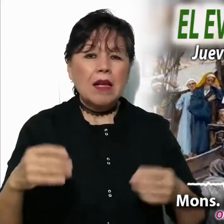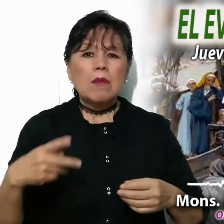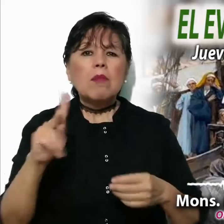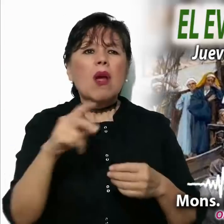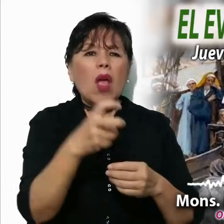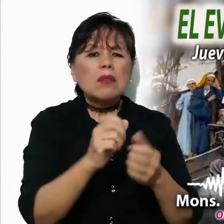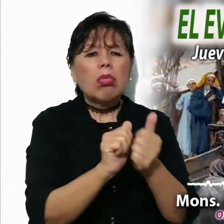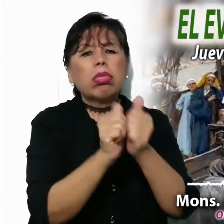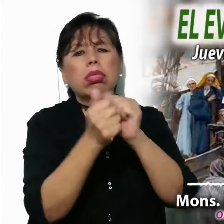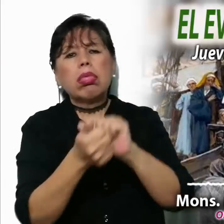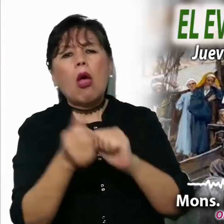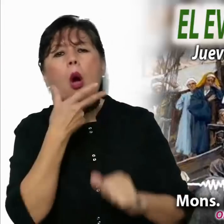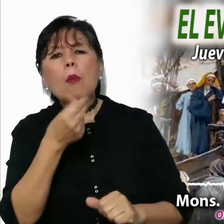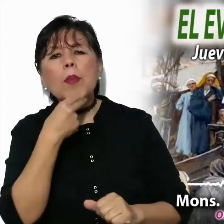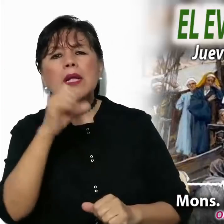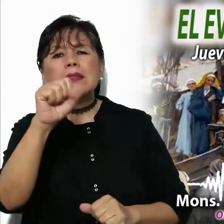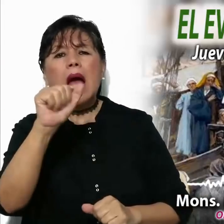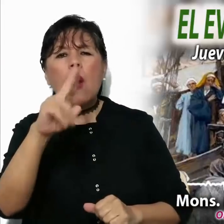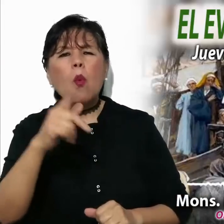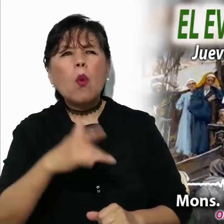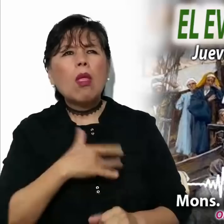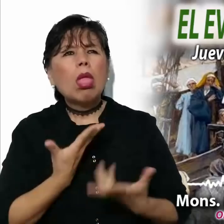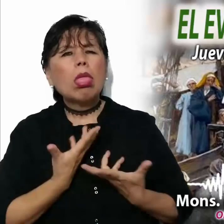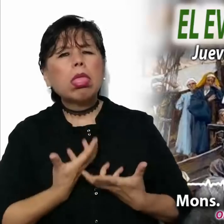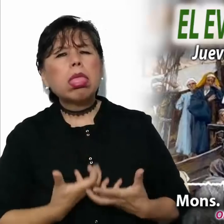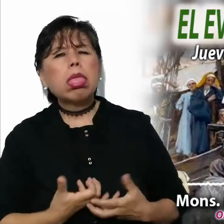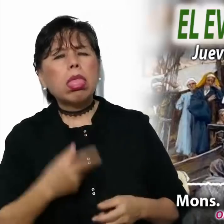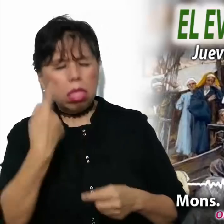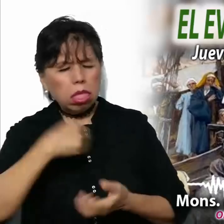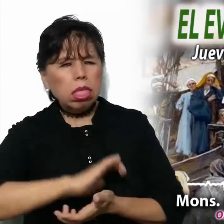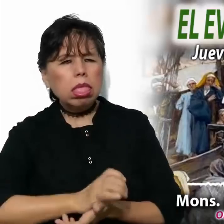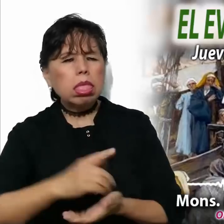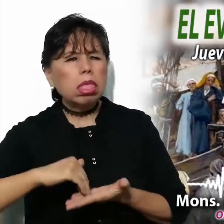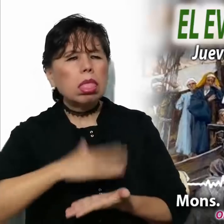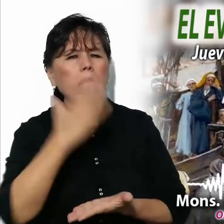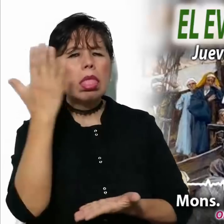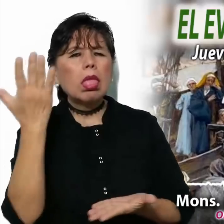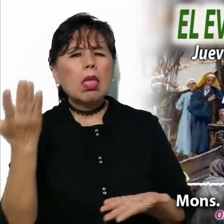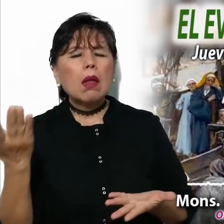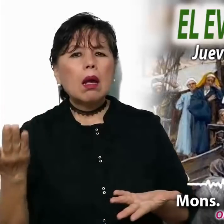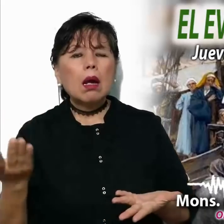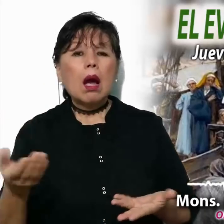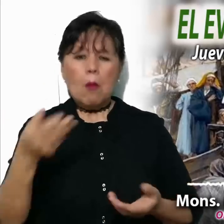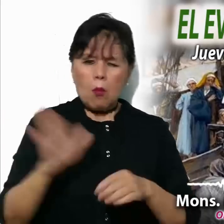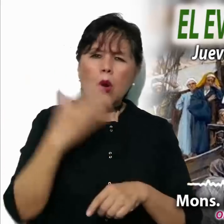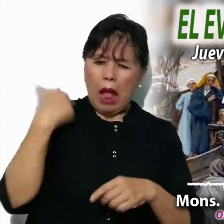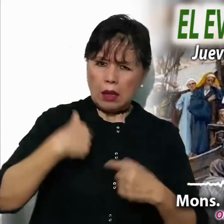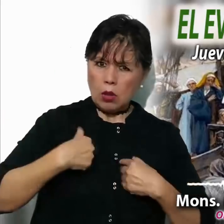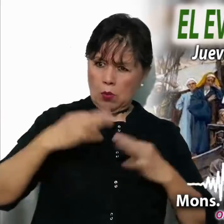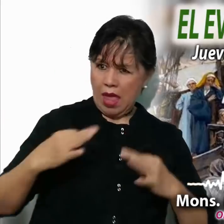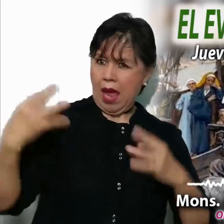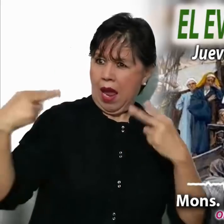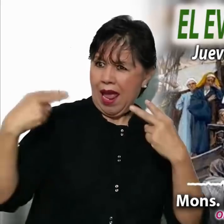la envidia y el rencor de Saúl, que se siente desplazado. Él, que antes había